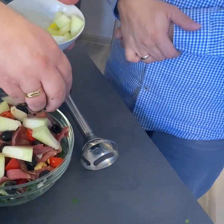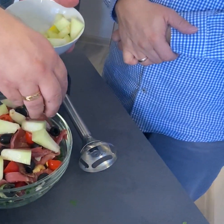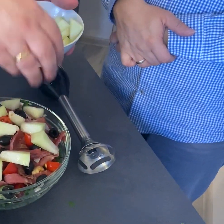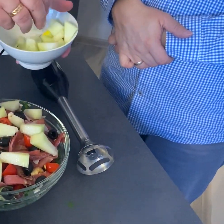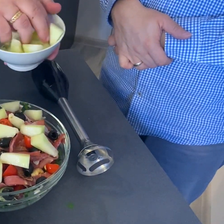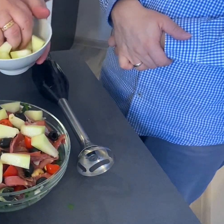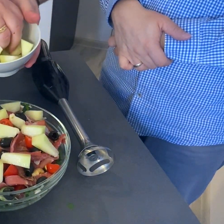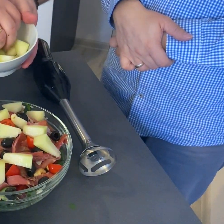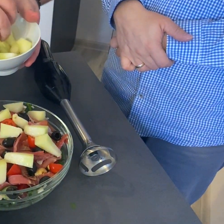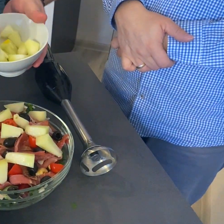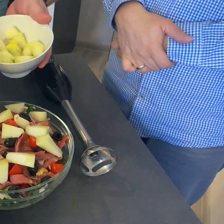zimna do tego